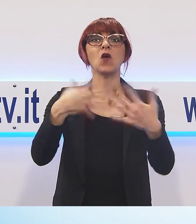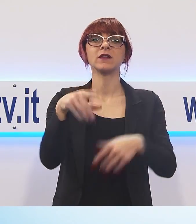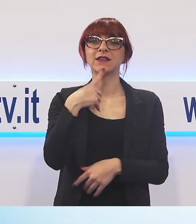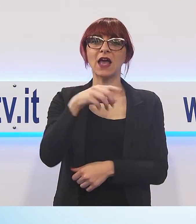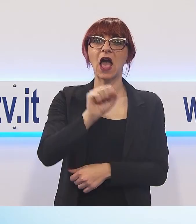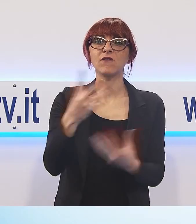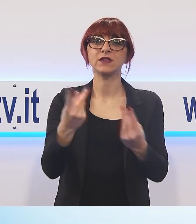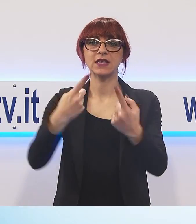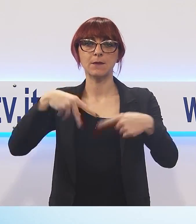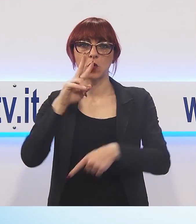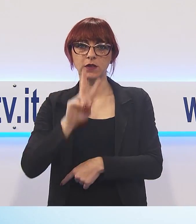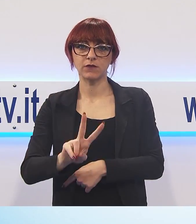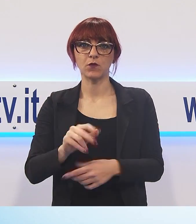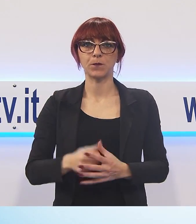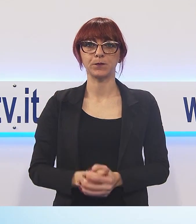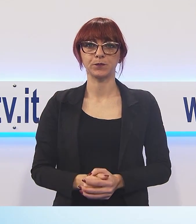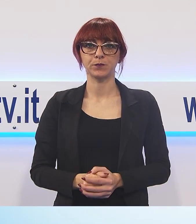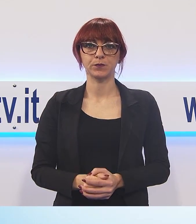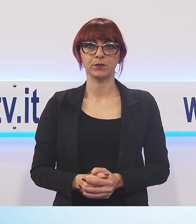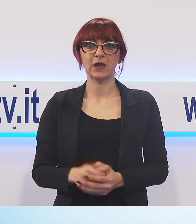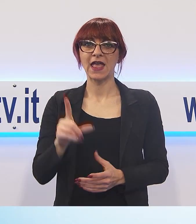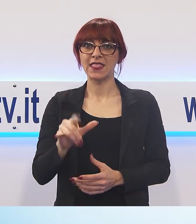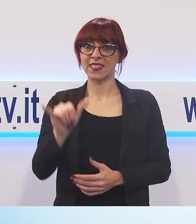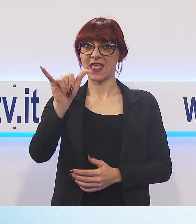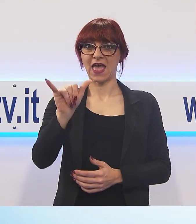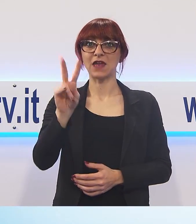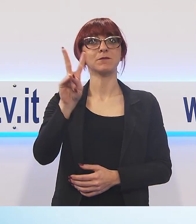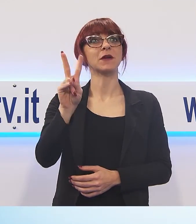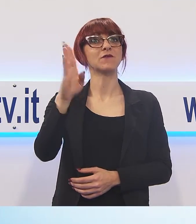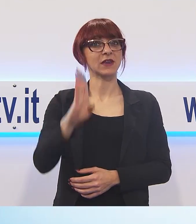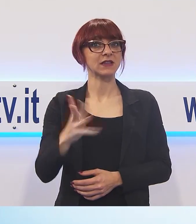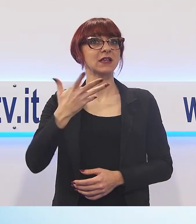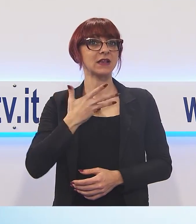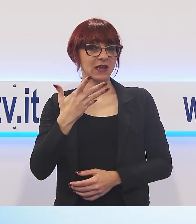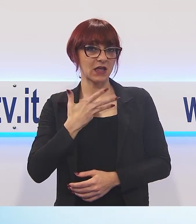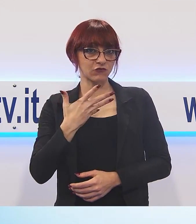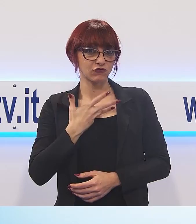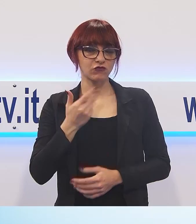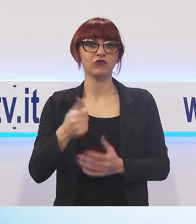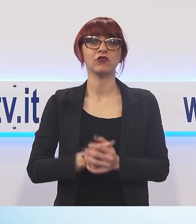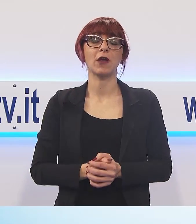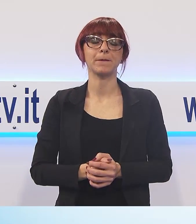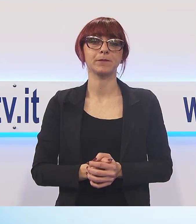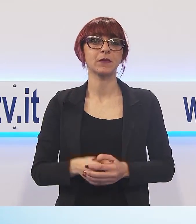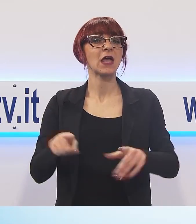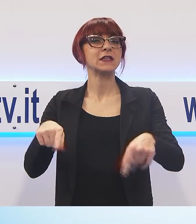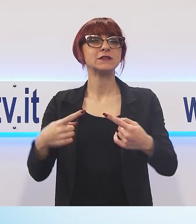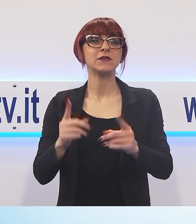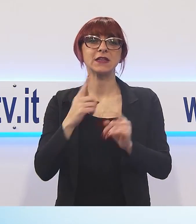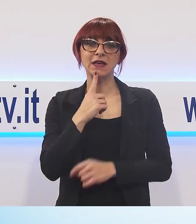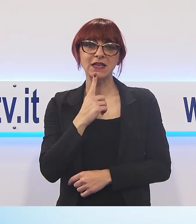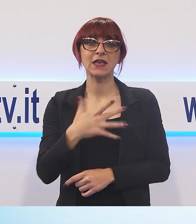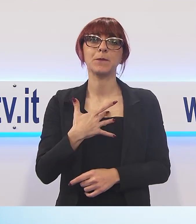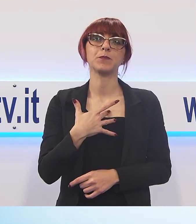Lo sport, il derby, Versiliese e il Givi cerca la testa, turno infrasettimaniale con la sfida tutta versiliese tra